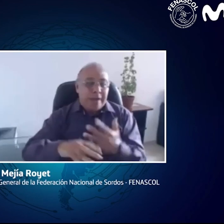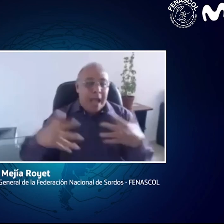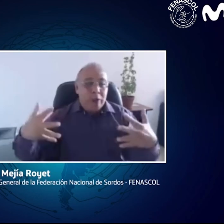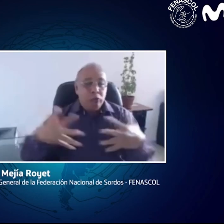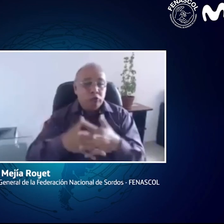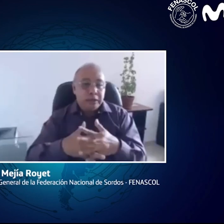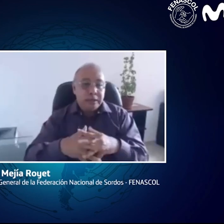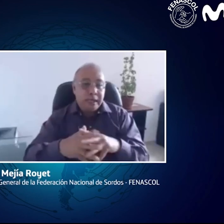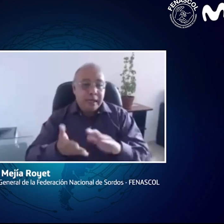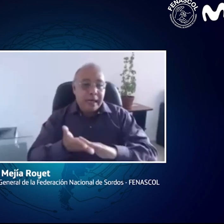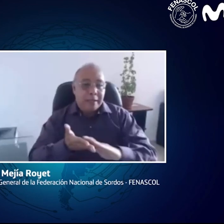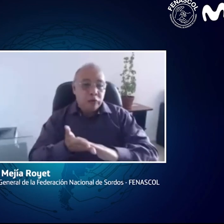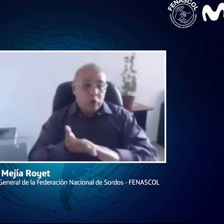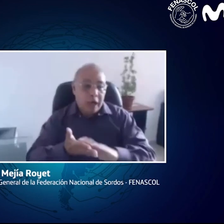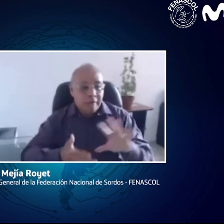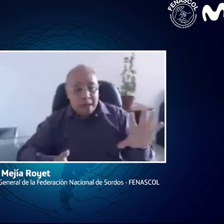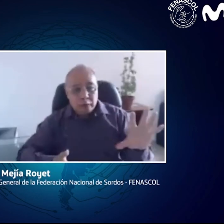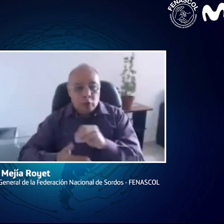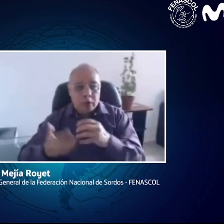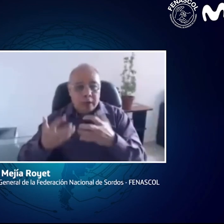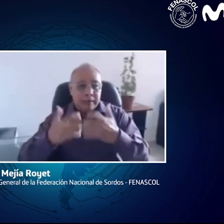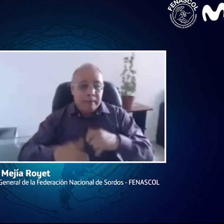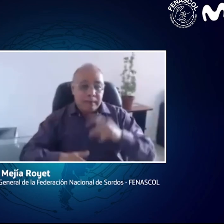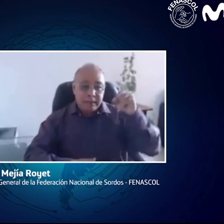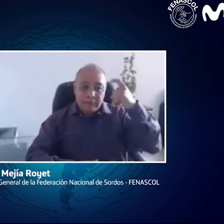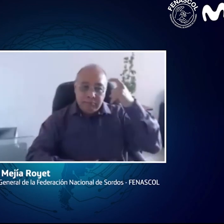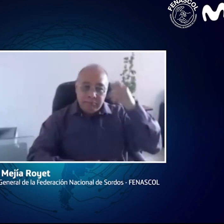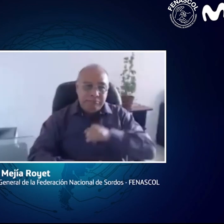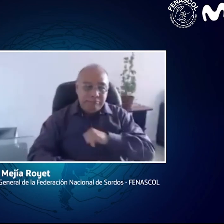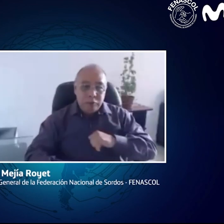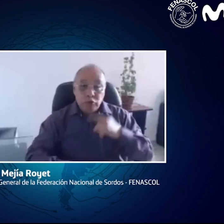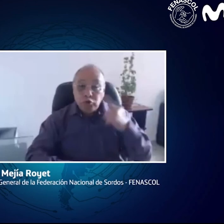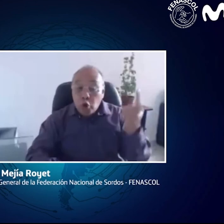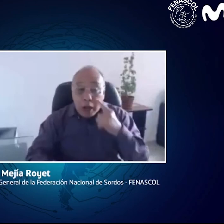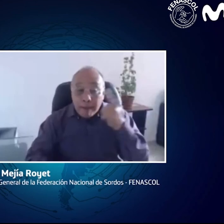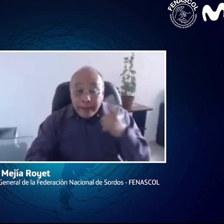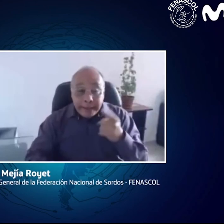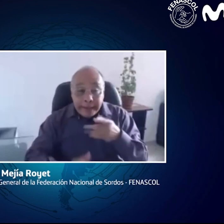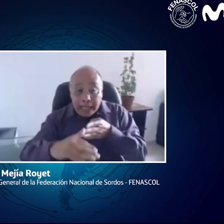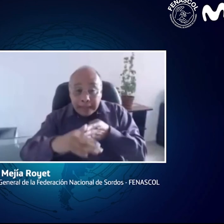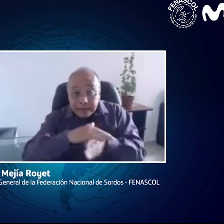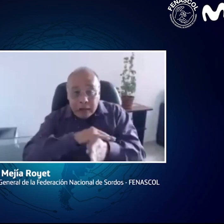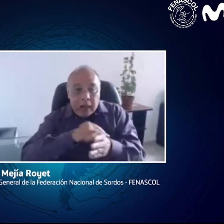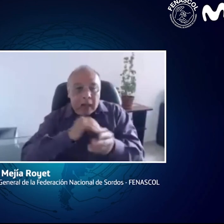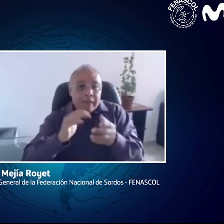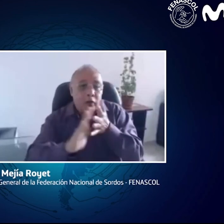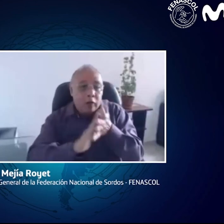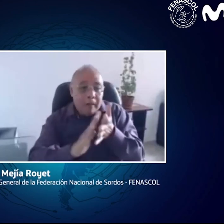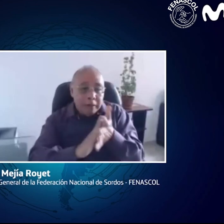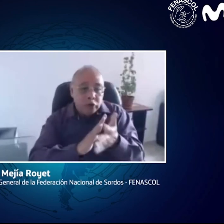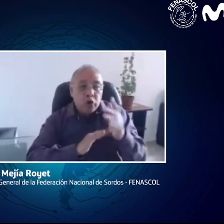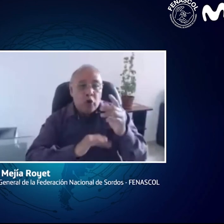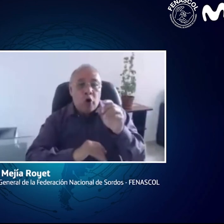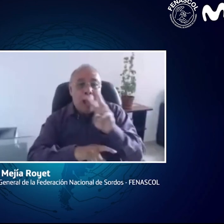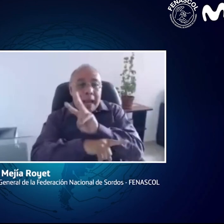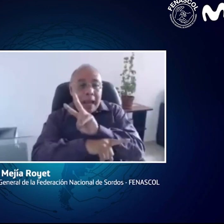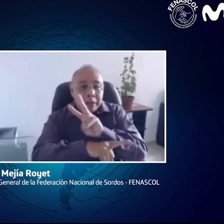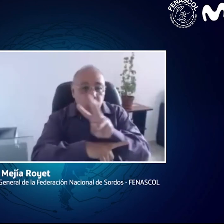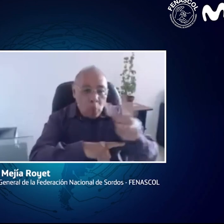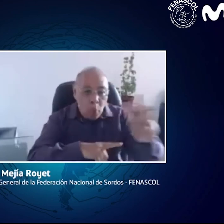ley 1618, la cual hace esos ajustes razonables y exige a todas las entidades, tanto públicas como privadas, no solamente el tema de la accesibilidad de la